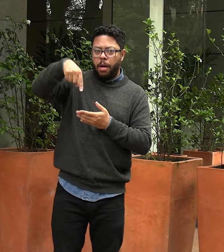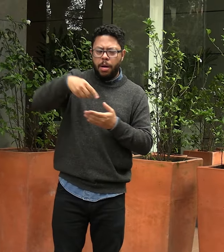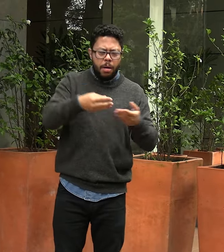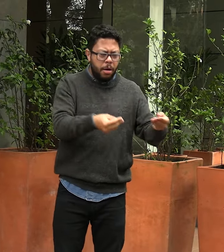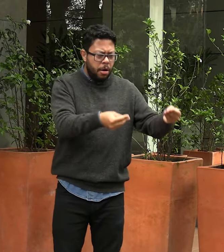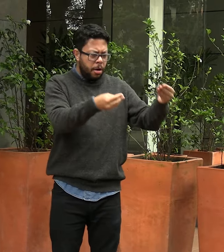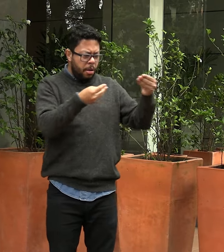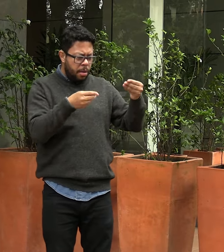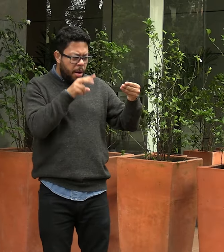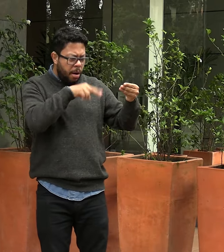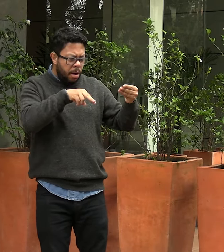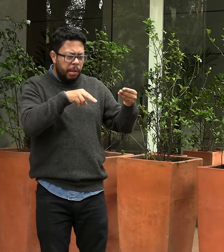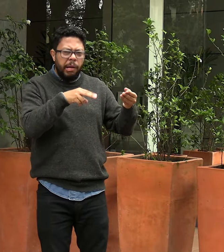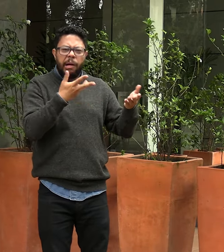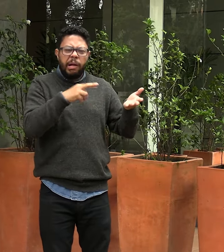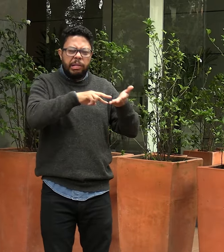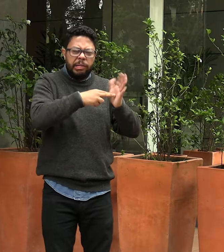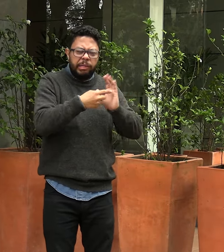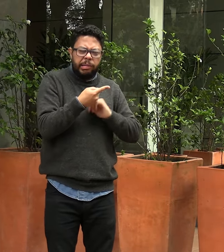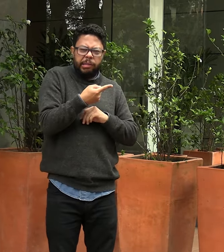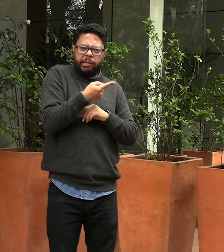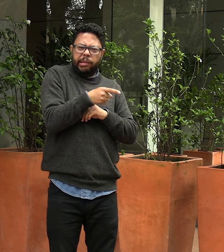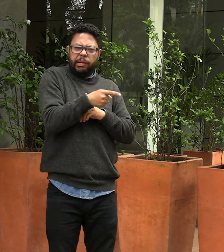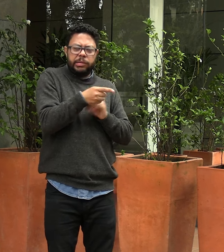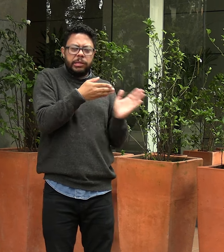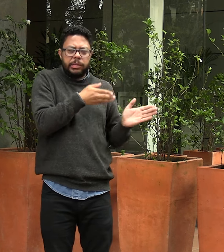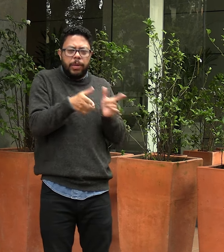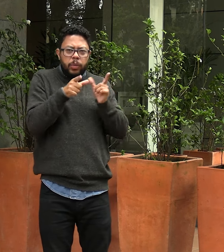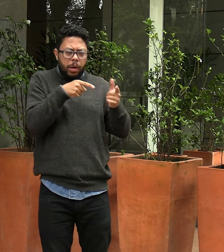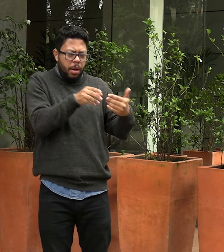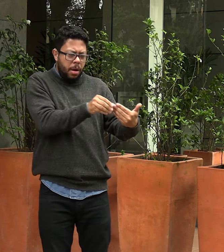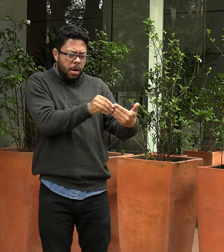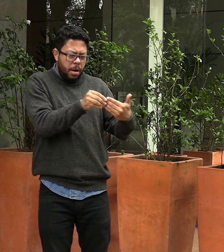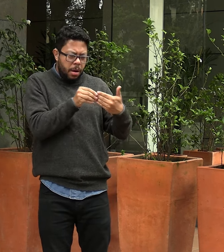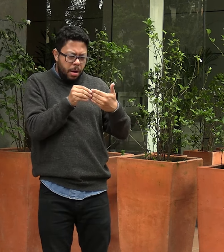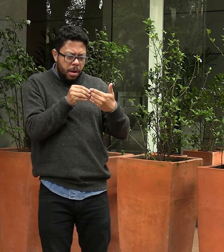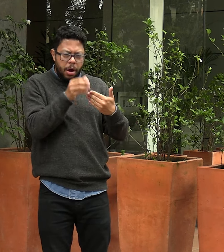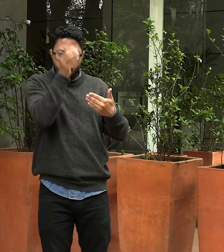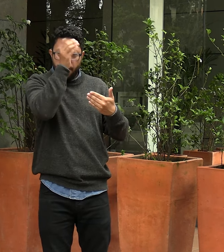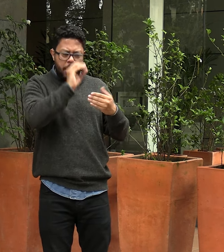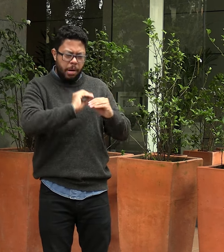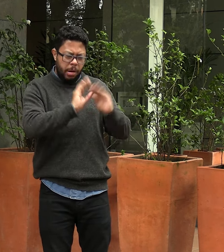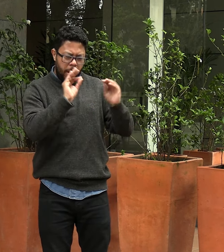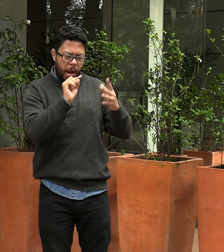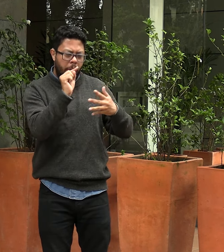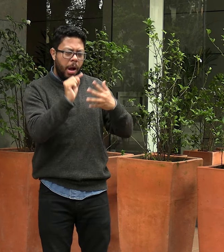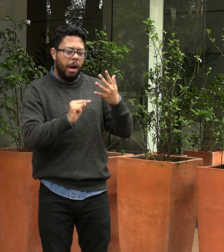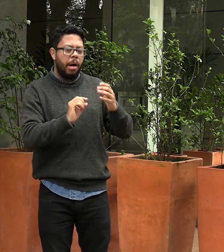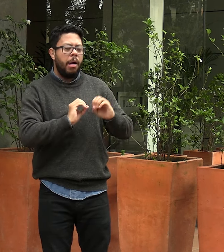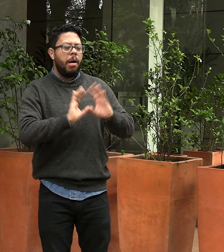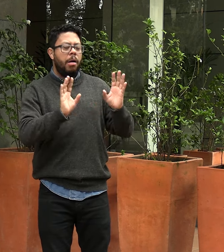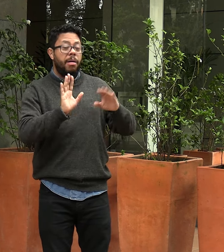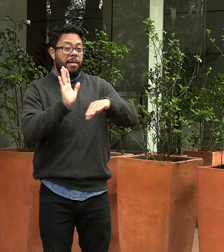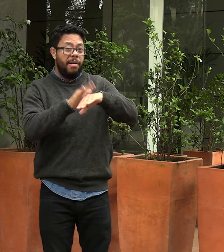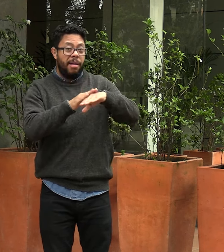lingüística dirigida a las asociaciones, se envió dicho folleto para que las asociaciones tengan un